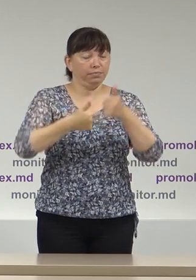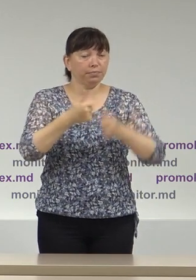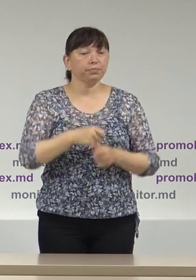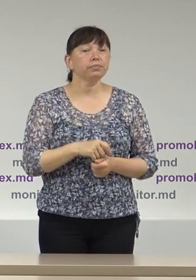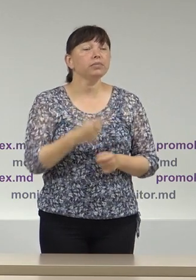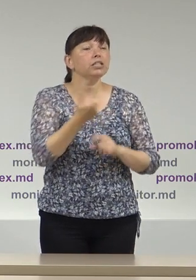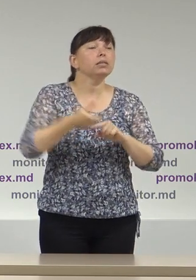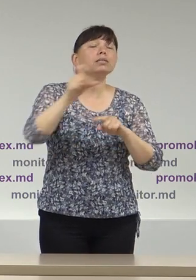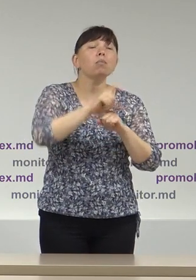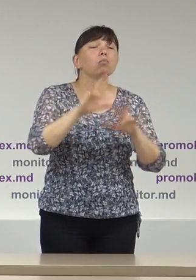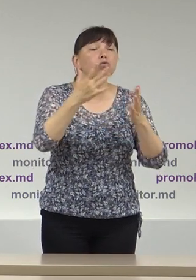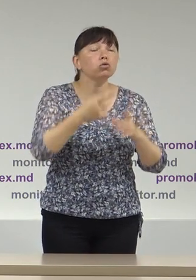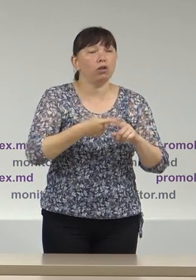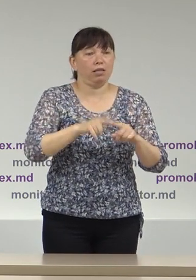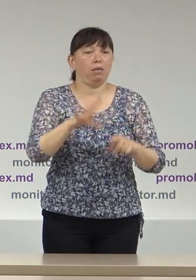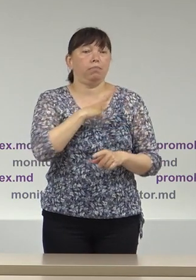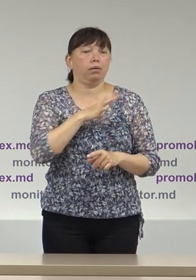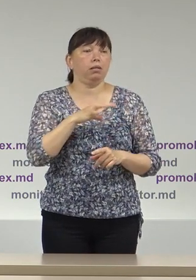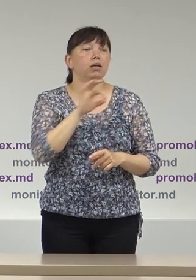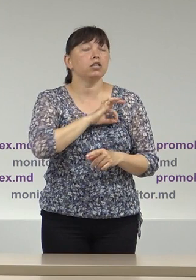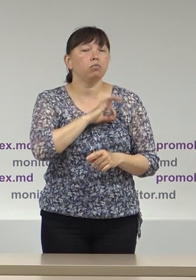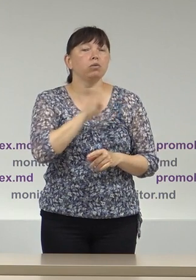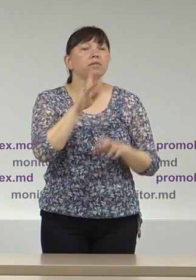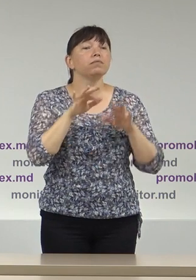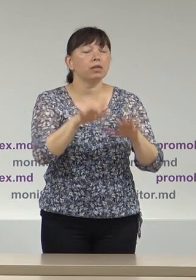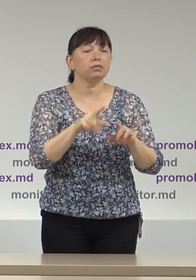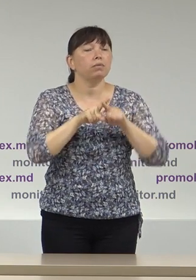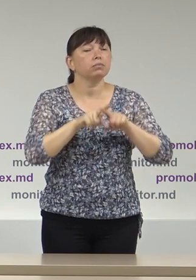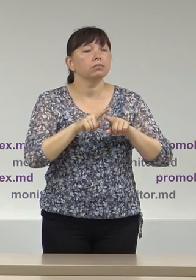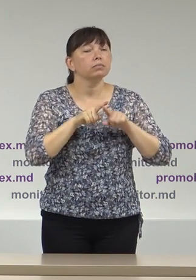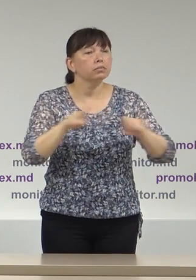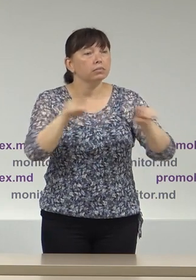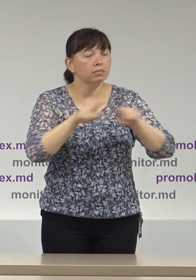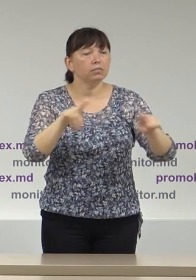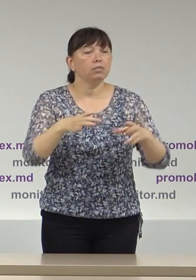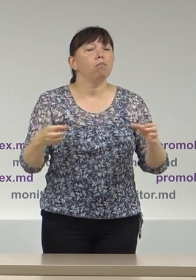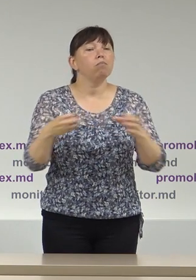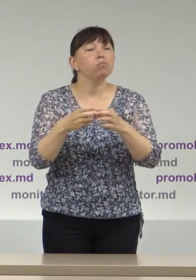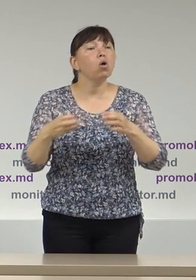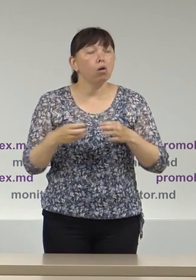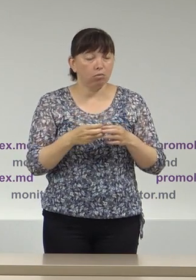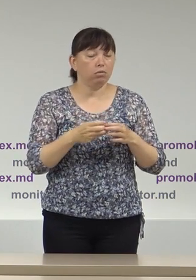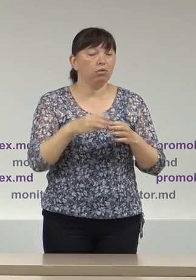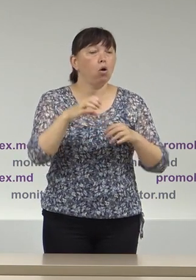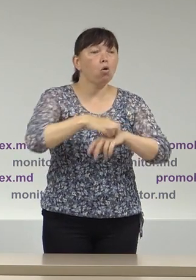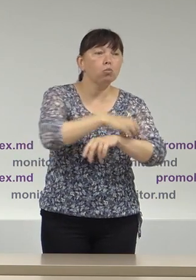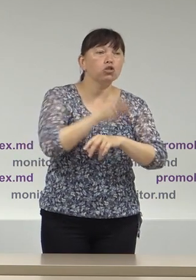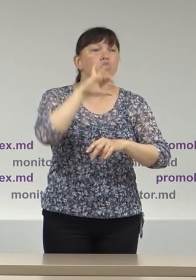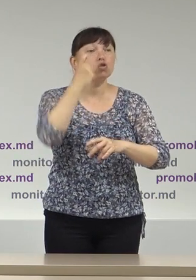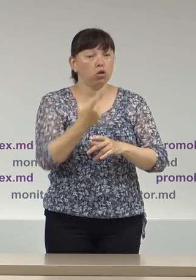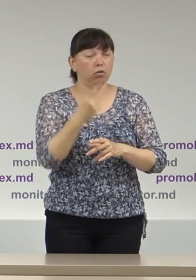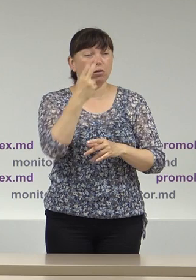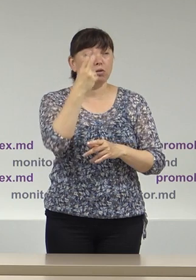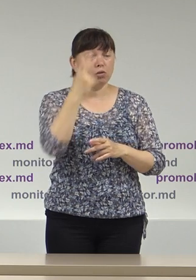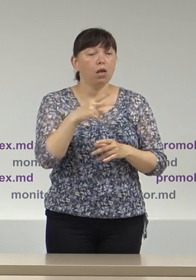cele mai multe cazuri au fost utilizate în activitățile de promovare a blocului electoral al comuniștilor și socialiștilor